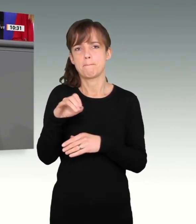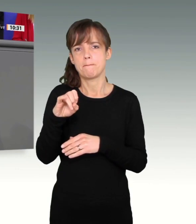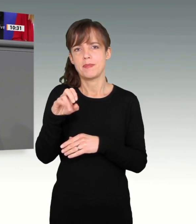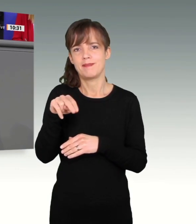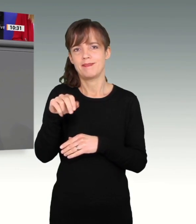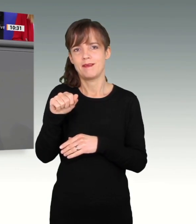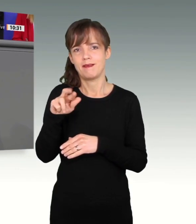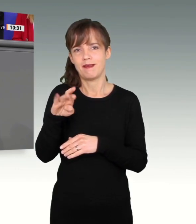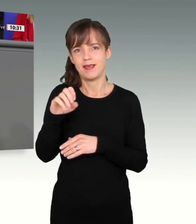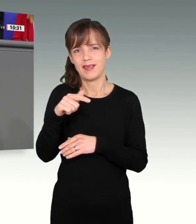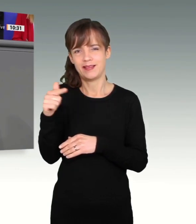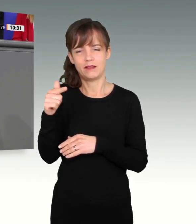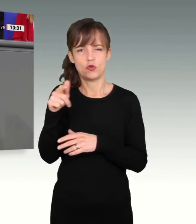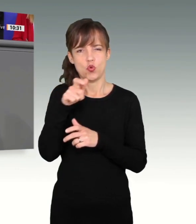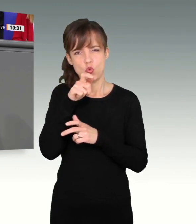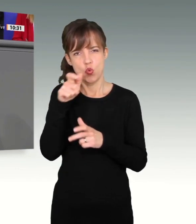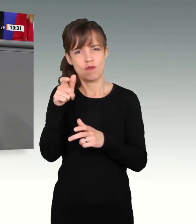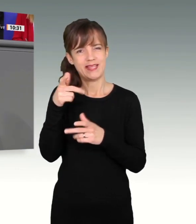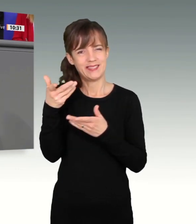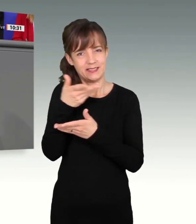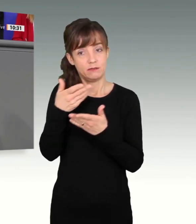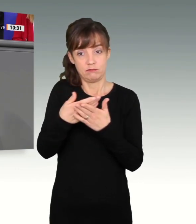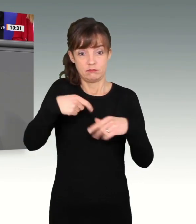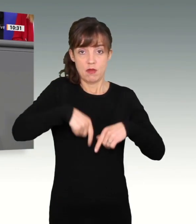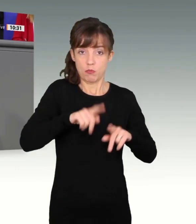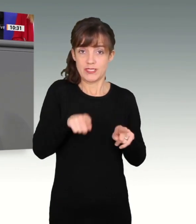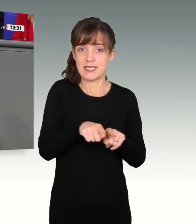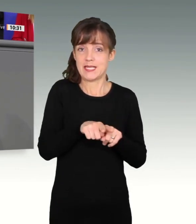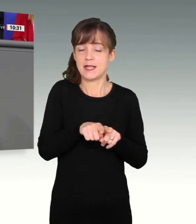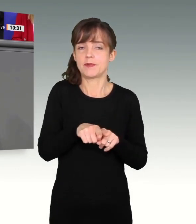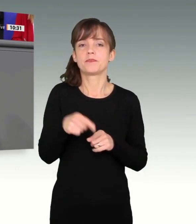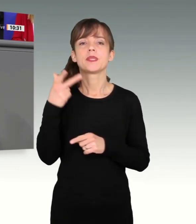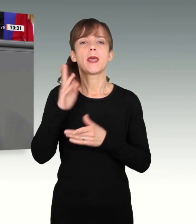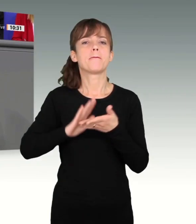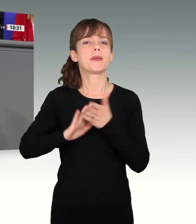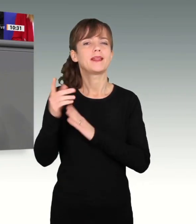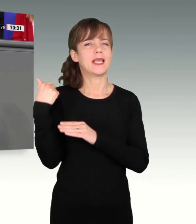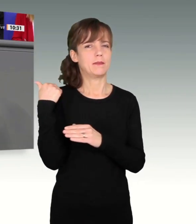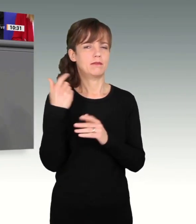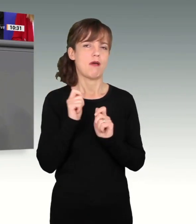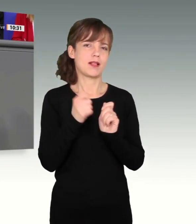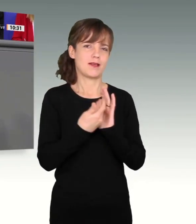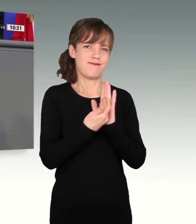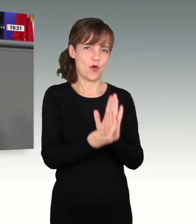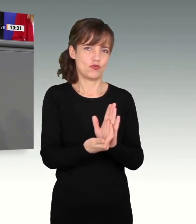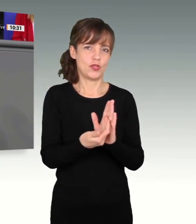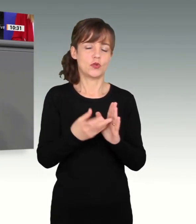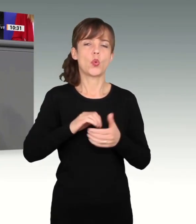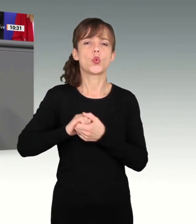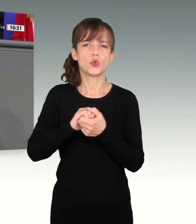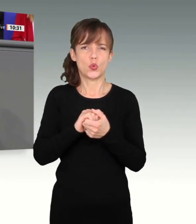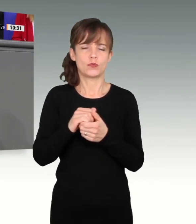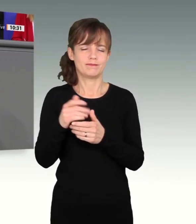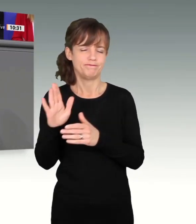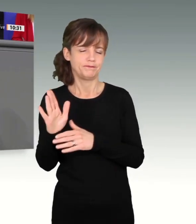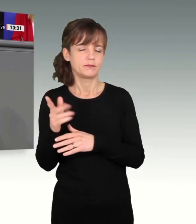entsprechend auch gilt. Der Kollege Michael Brandt hat ja den Antrag gerade vorgestellt, der Union. Und im Antrag steht ja auch noch mal